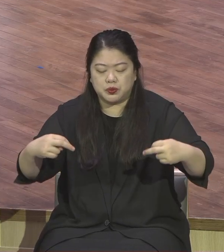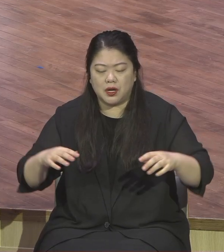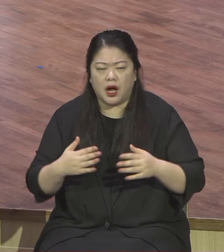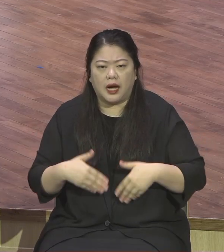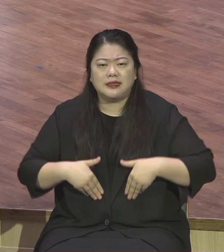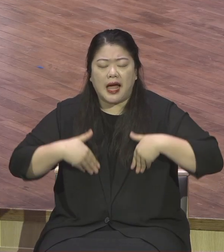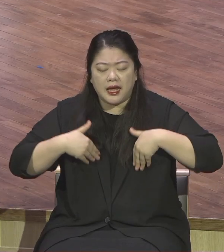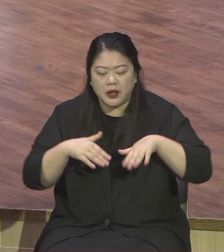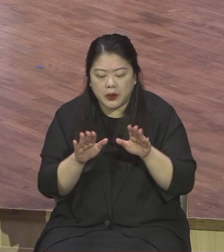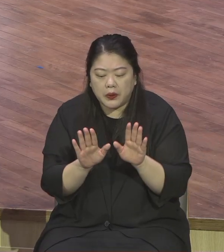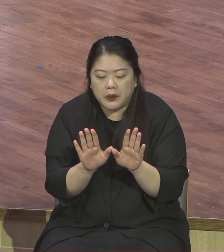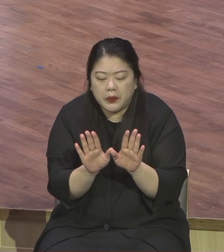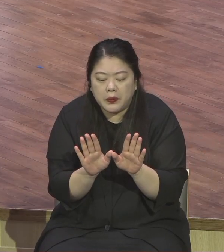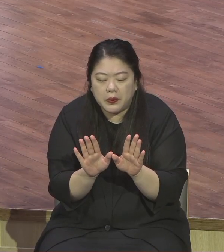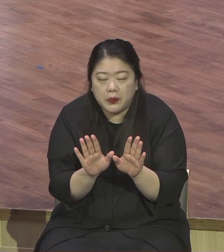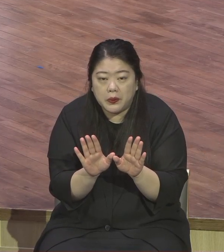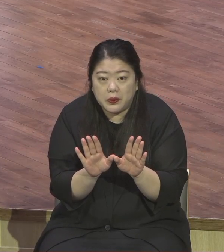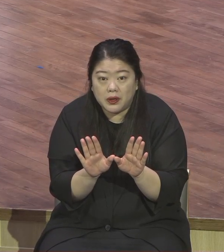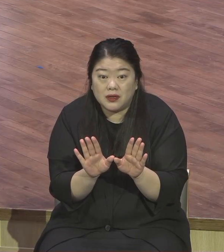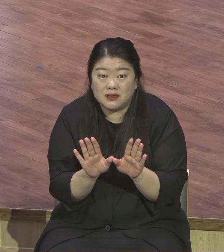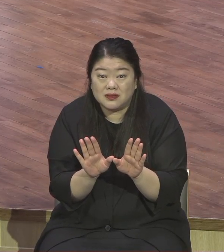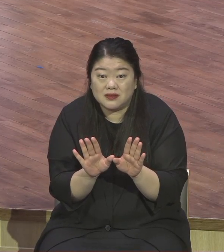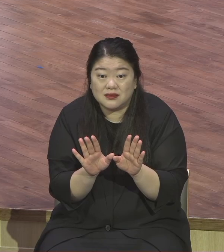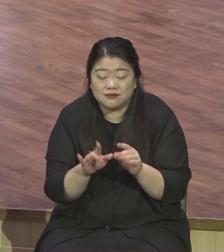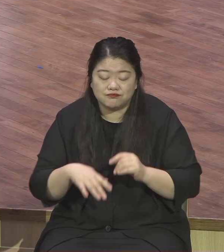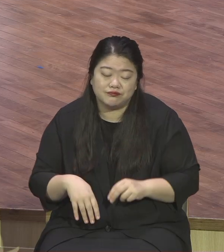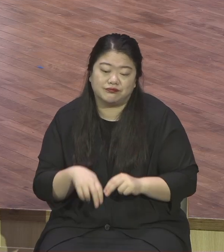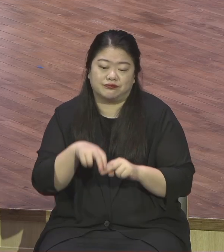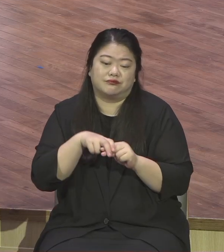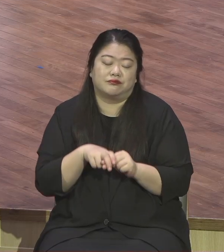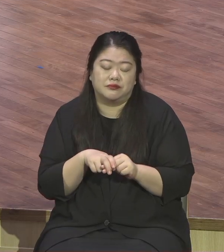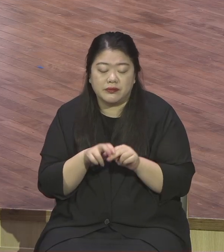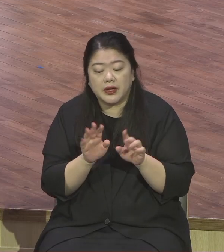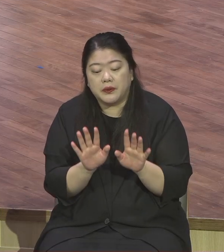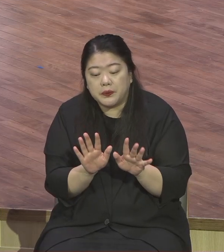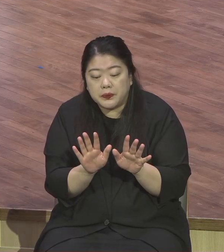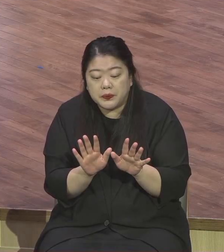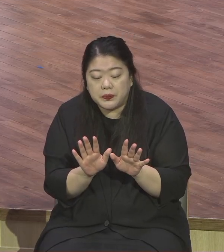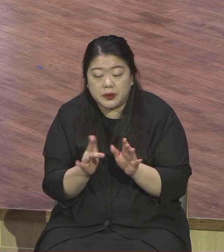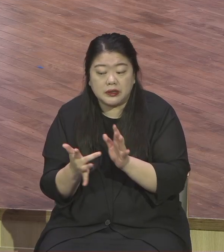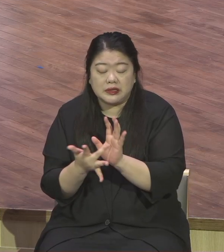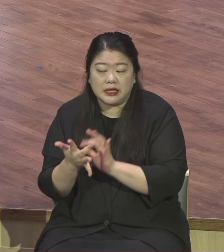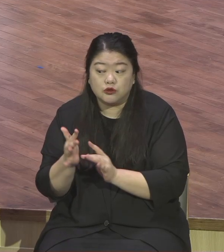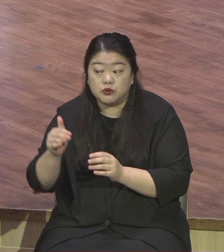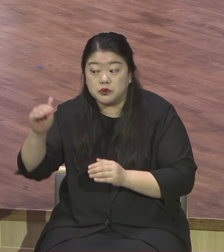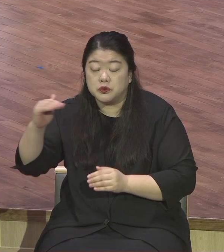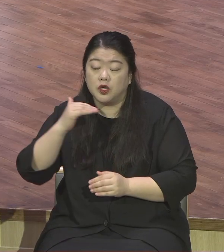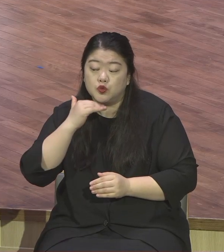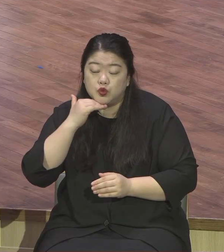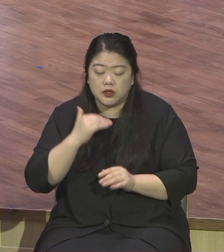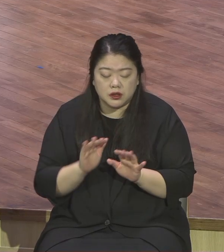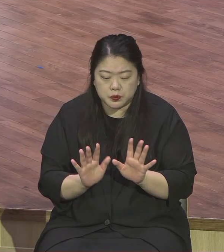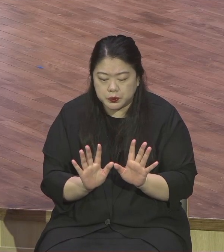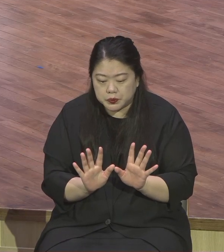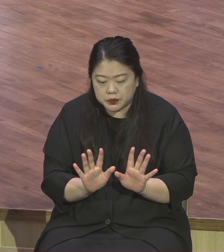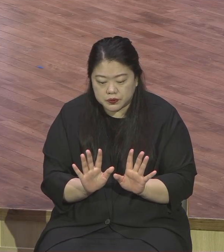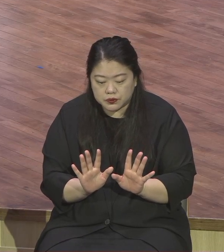그때 갑자기 한 여종이 와서 예수와 함께 했던 사람이라고